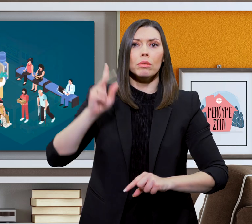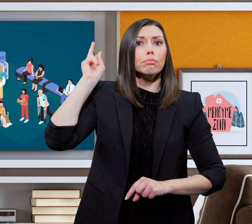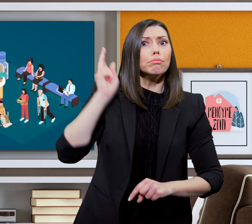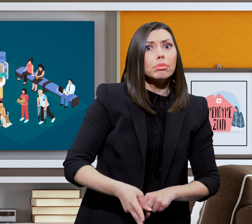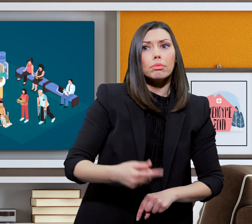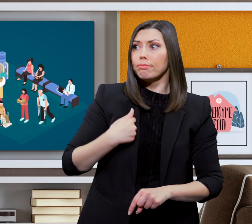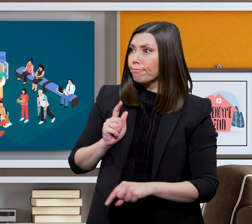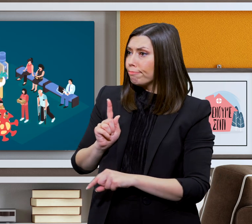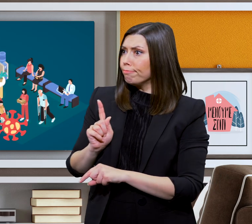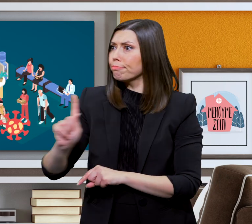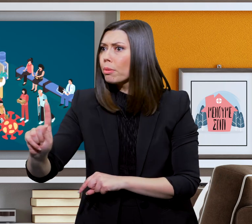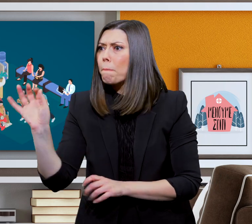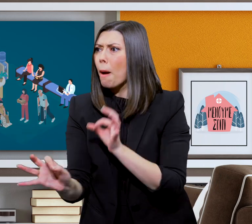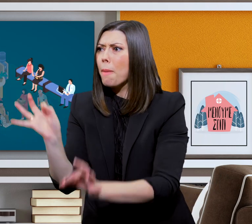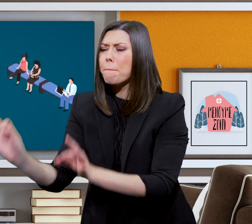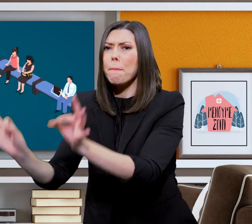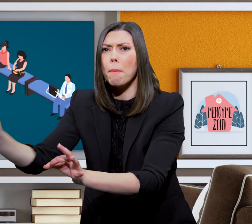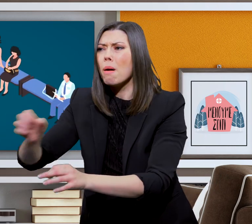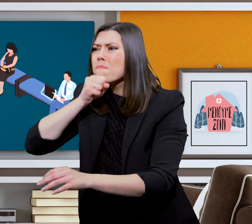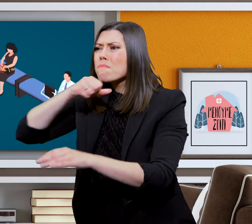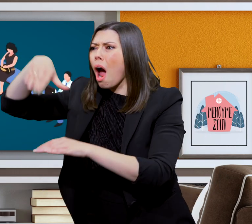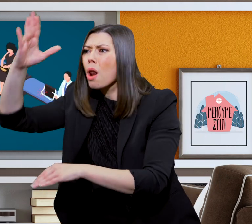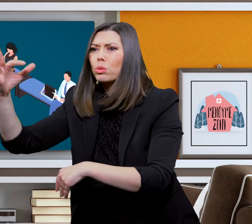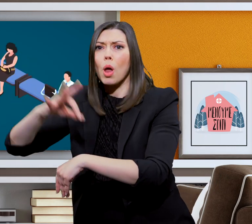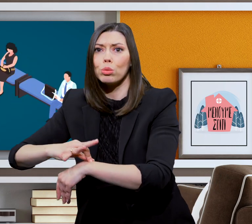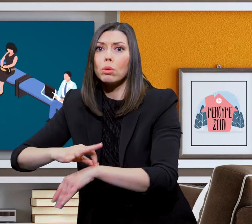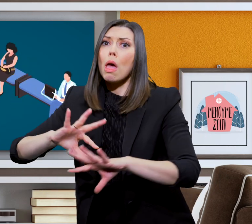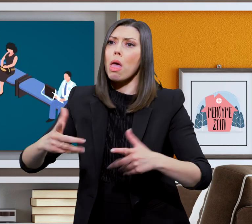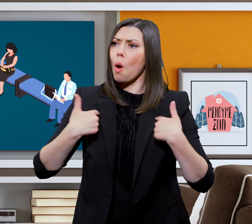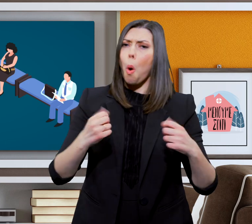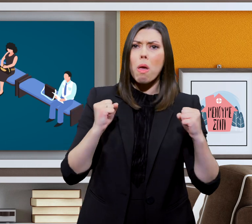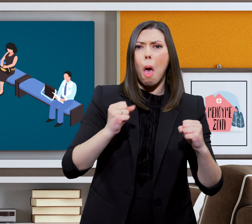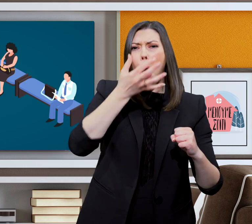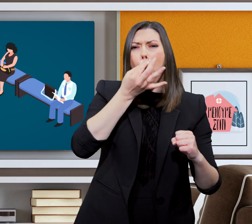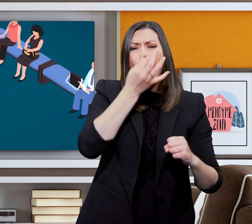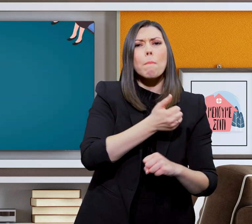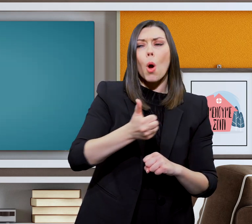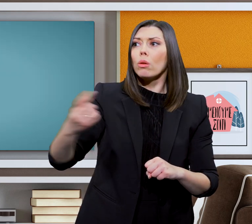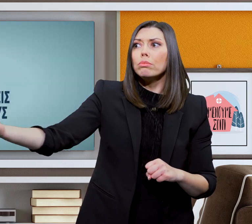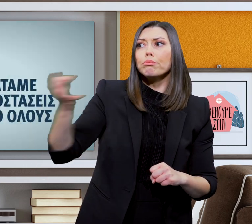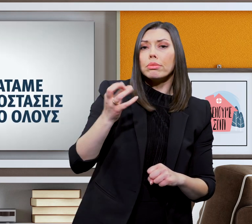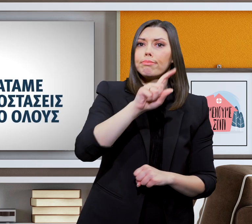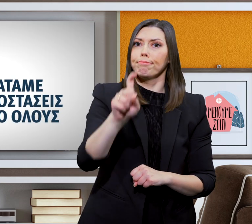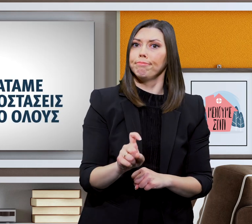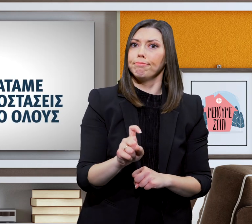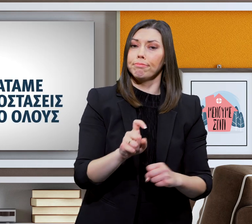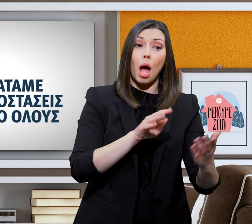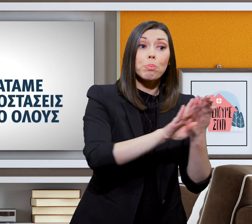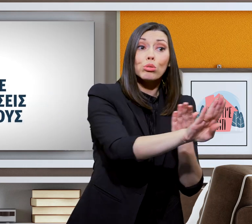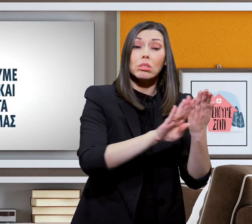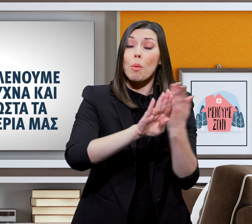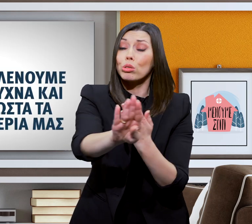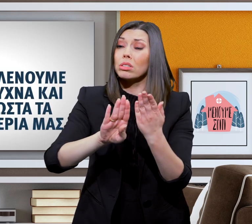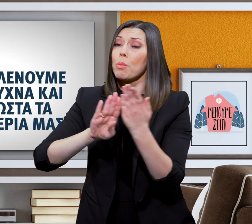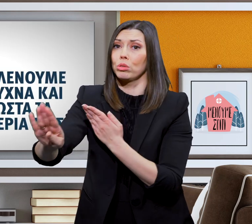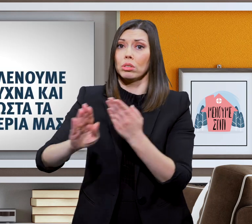μετάδοσης της νόσου σε ευπαθείς ομάδες και κινδυνεύεται να εκταθείτε οι ίδιοι στον κορονοϊό. Κρατάμε αποστάσεις από όλους,